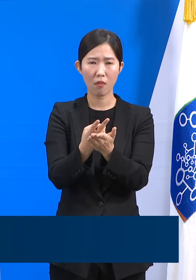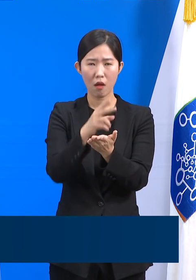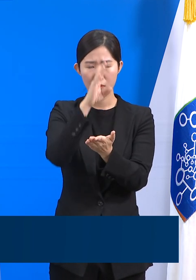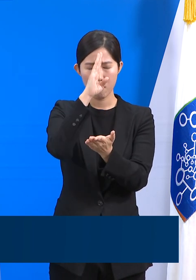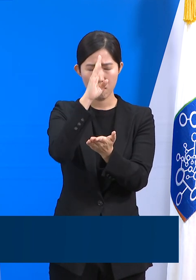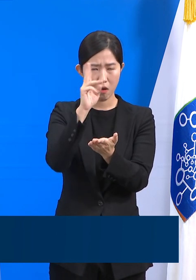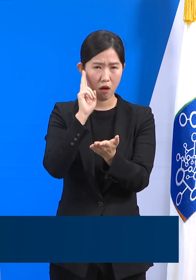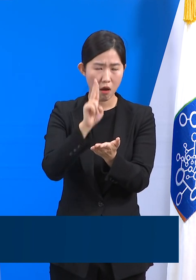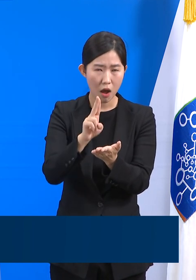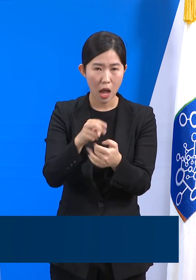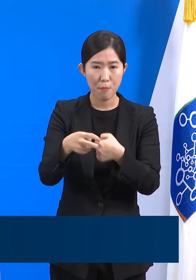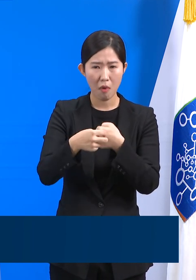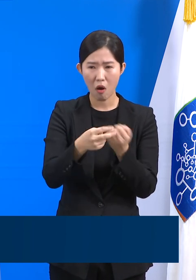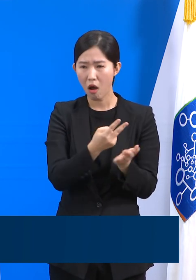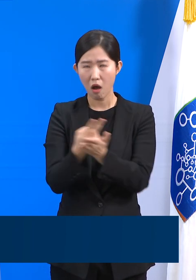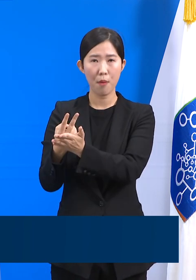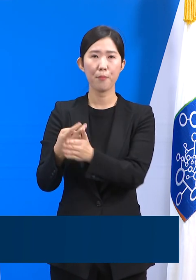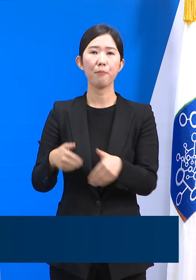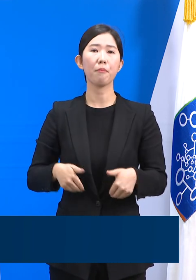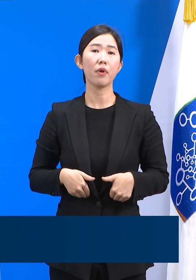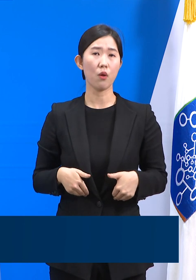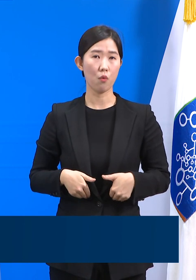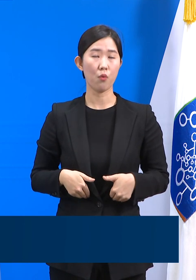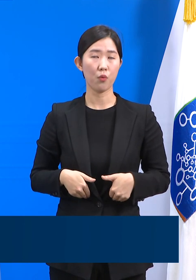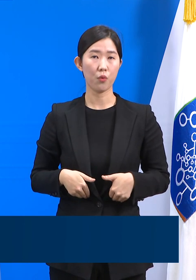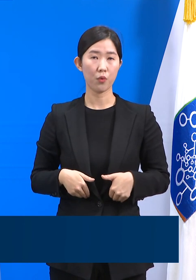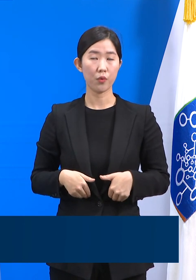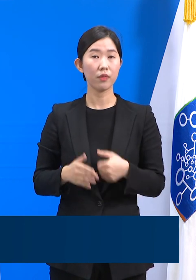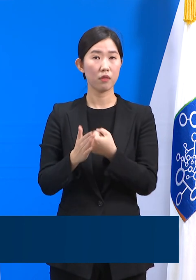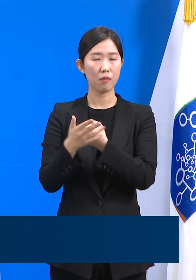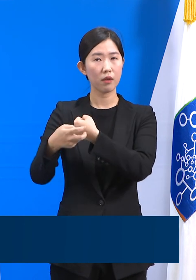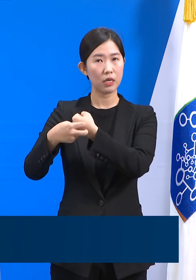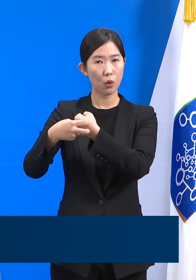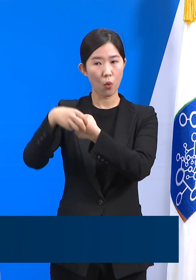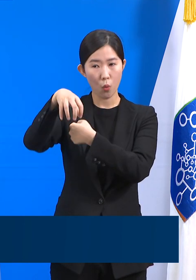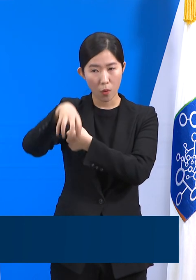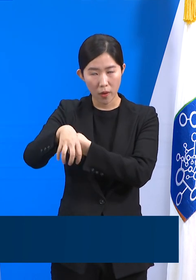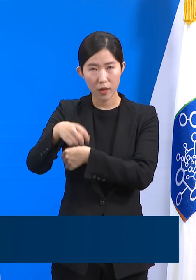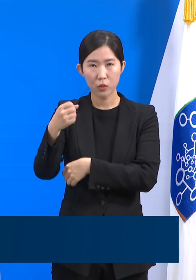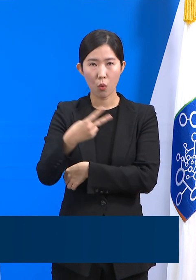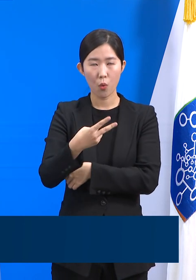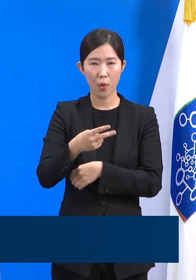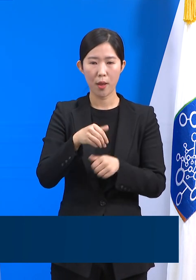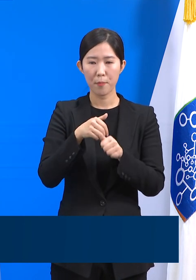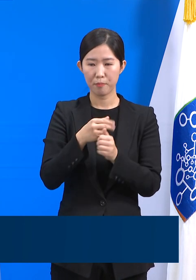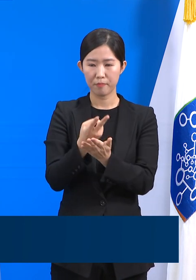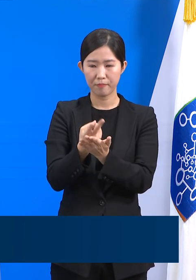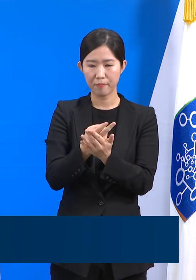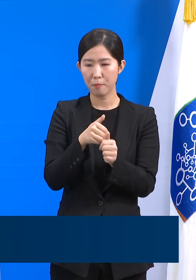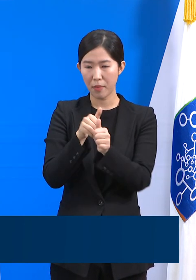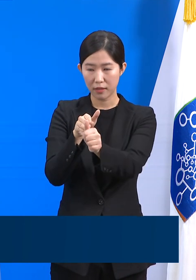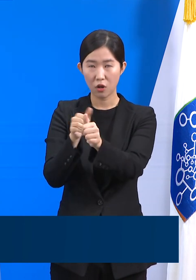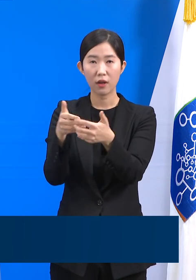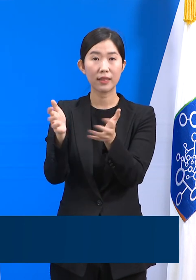즉시 이송할 확률이 상대적으로 높게 될 텐데 위료기관과 병상 배정팀과의 유기적 소통도 필요합니다.